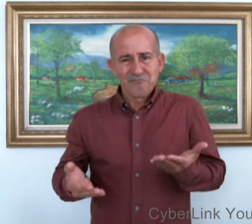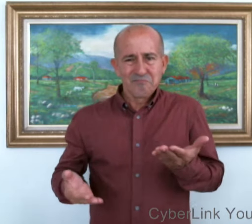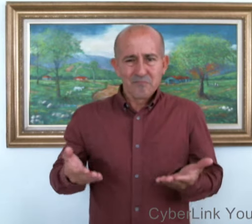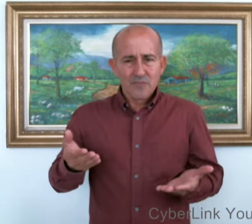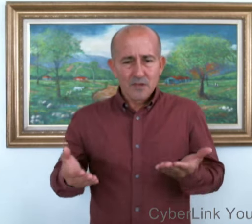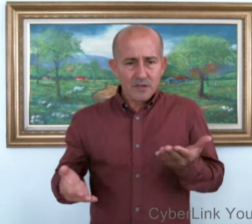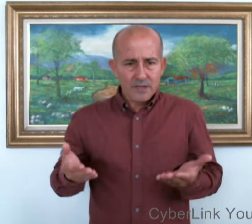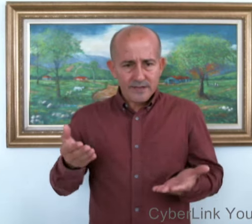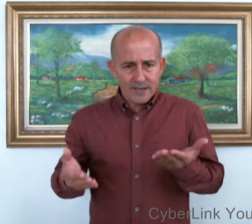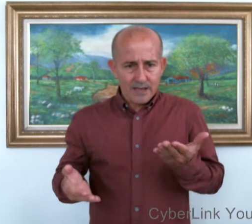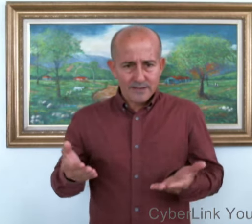Quizás.